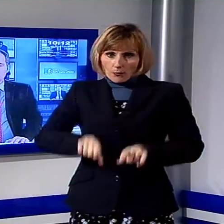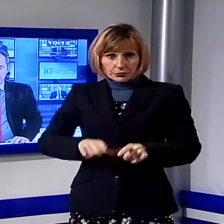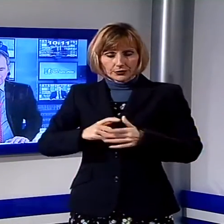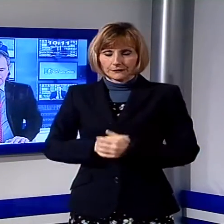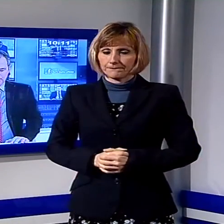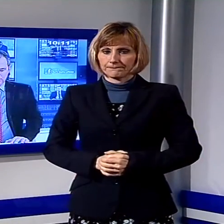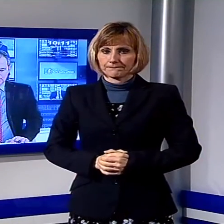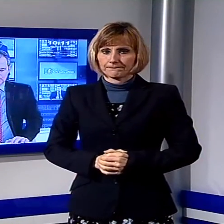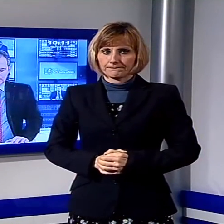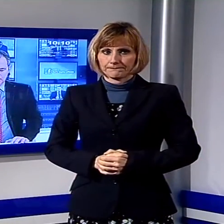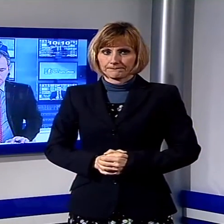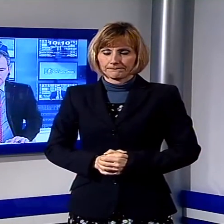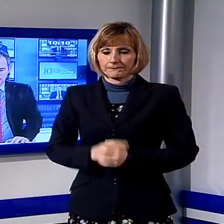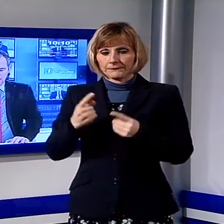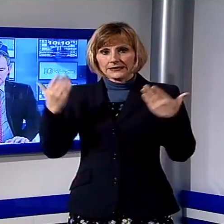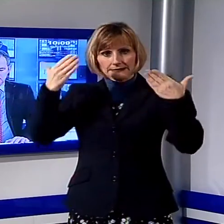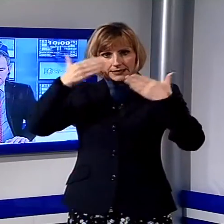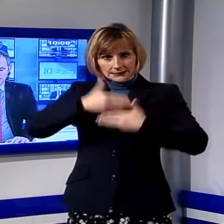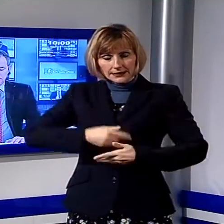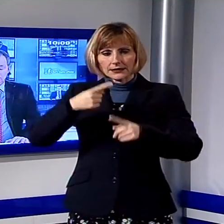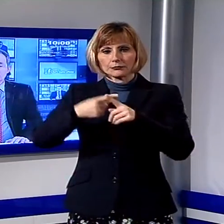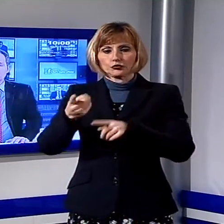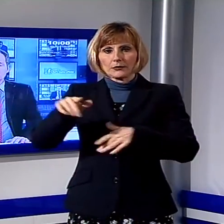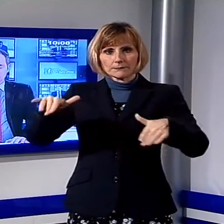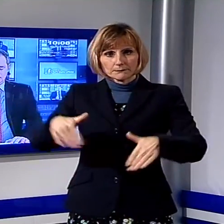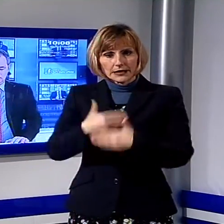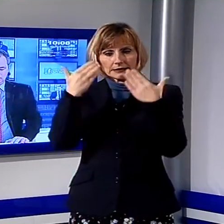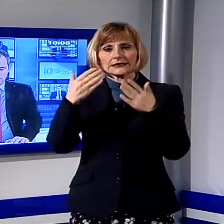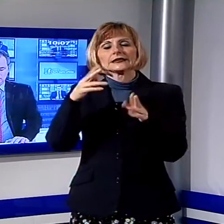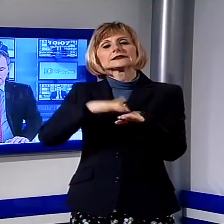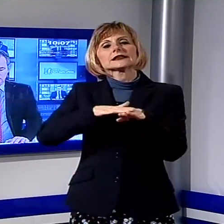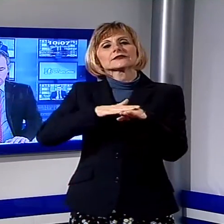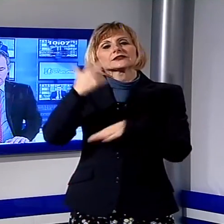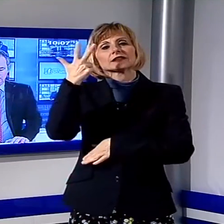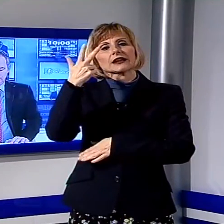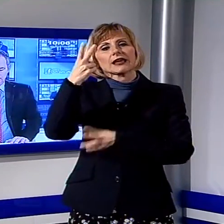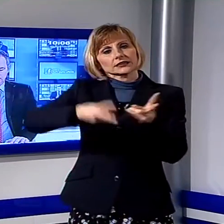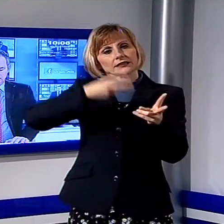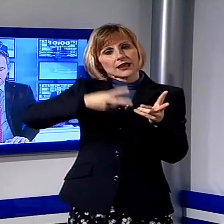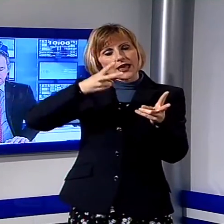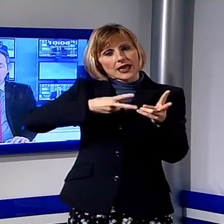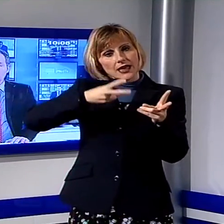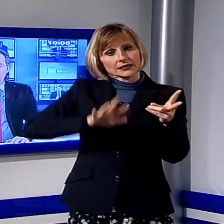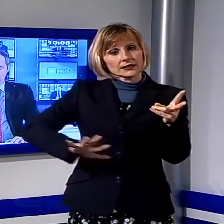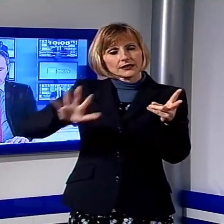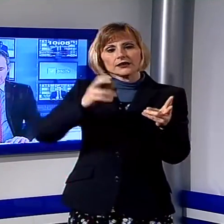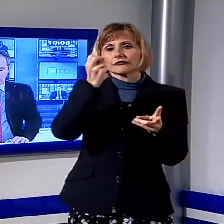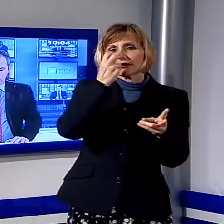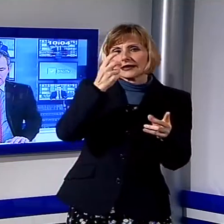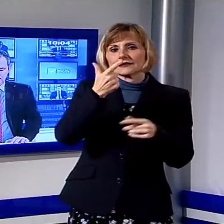Modifiche questa sera e domani mattina al servizio di tre treni regionali sulla linea Firenze-Prato-Viareggio per completare